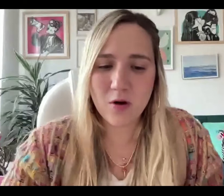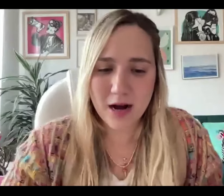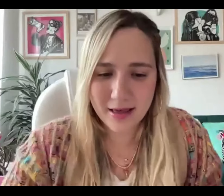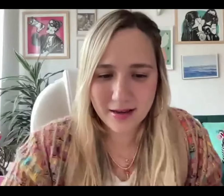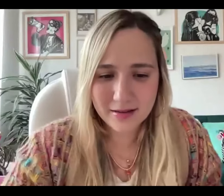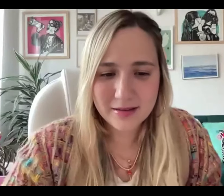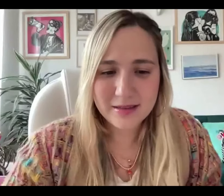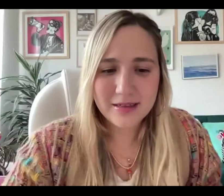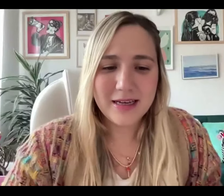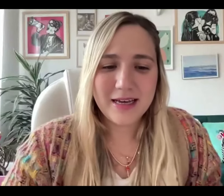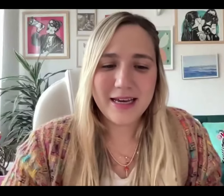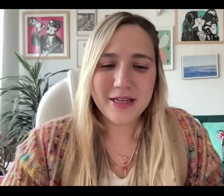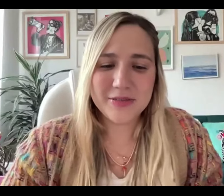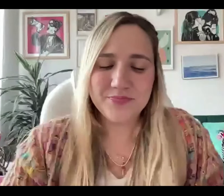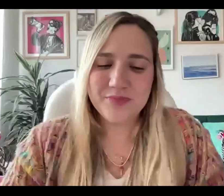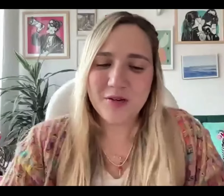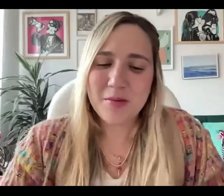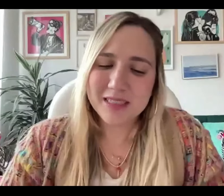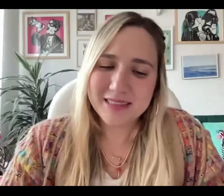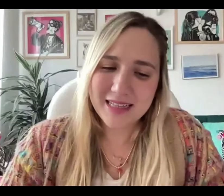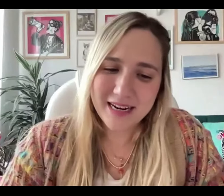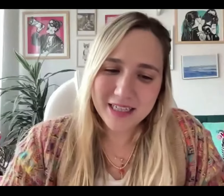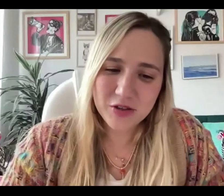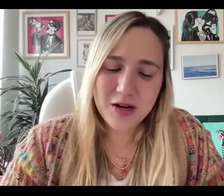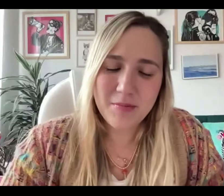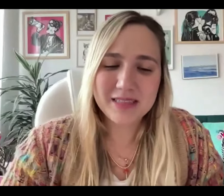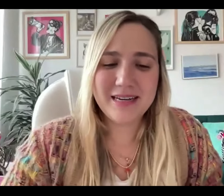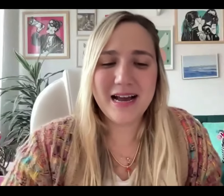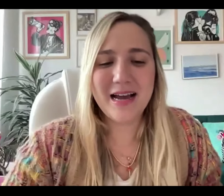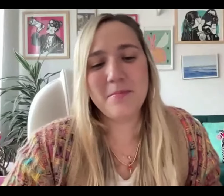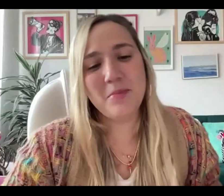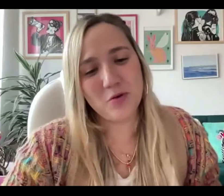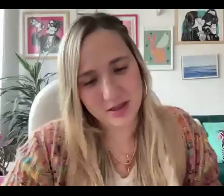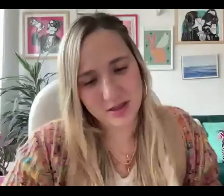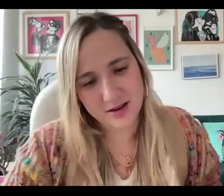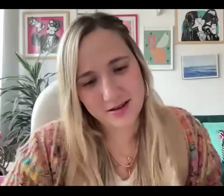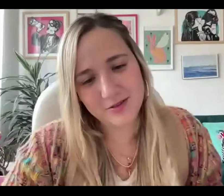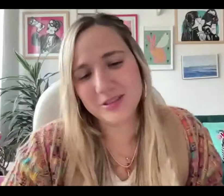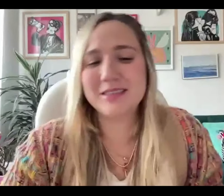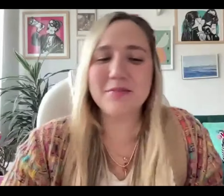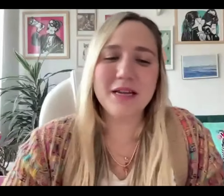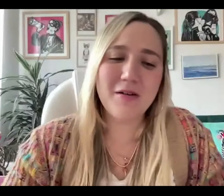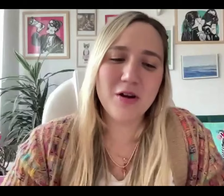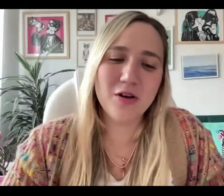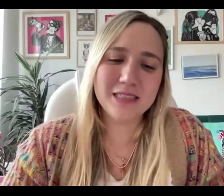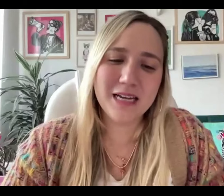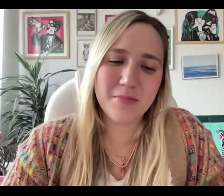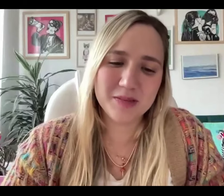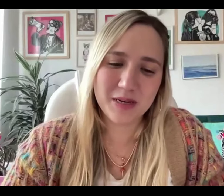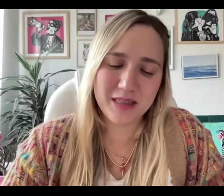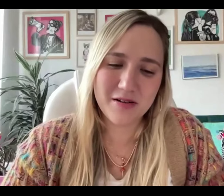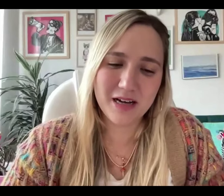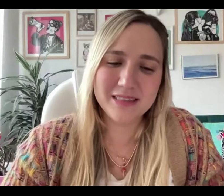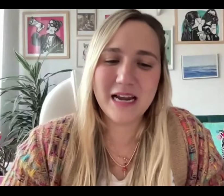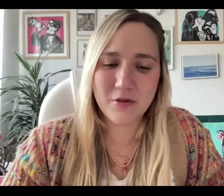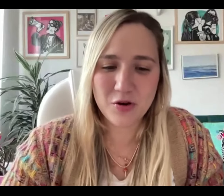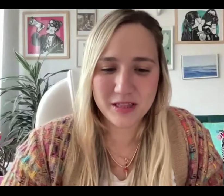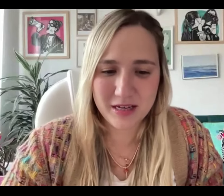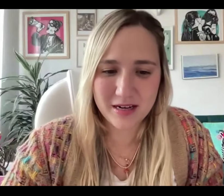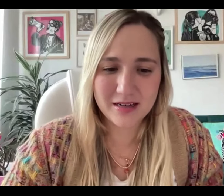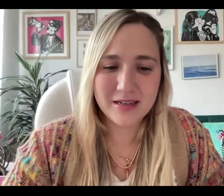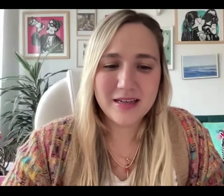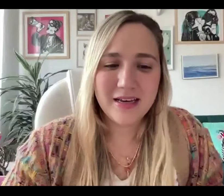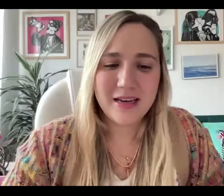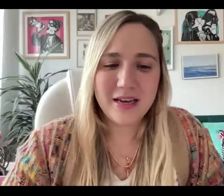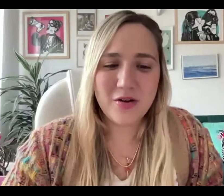soy abogada, tengo una maestría en Derecho y una maestría en Bioética, entonces también hablo desde la perspectiva de la